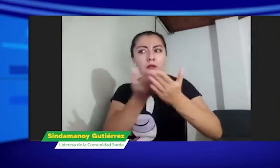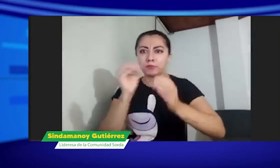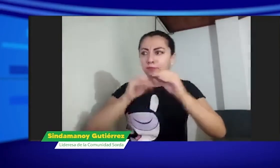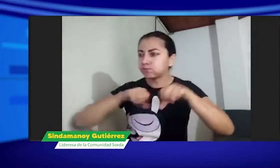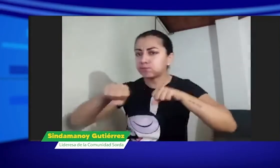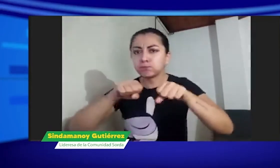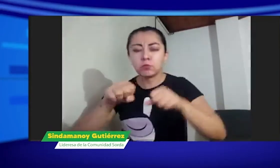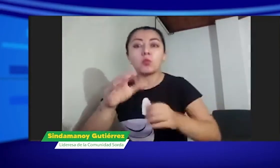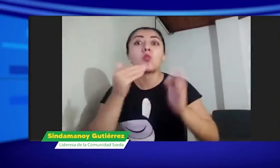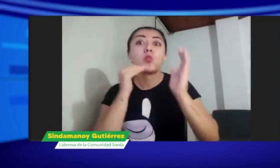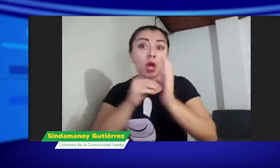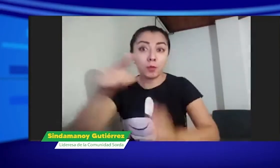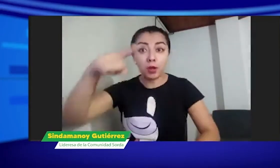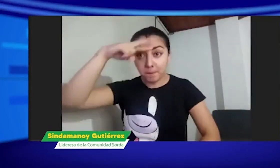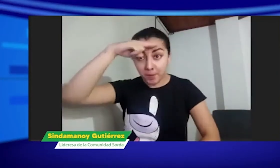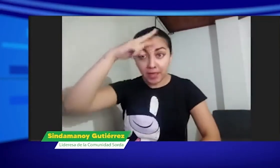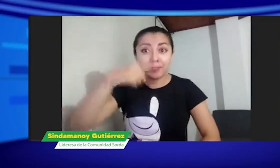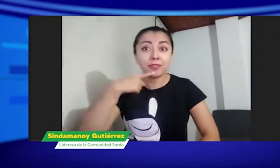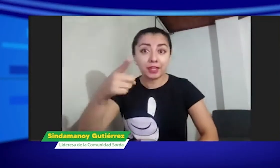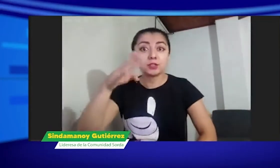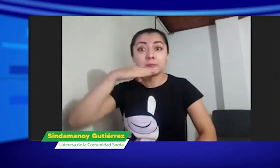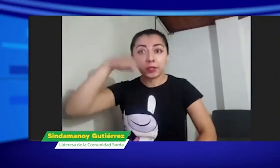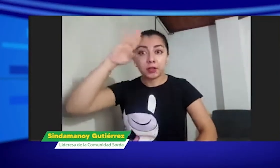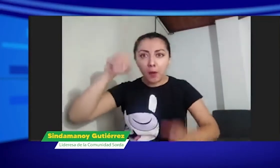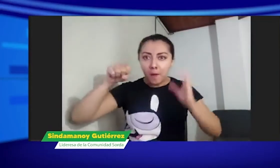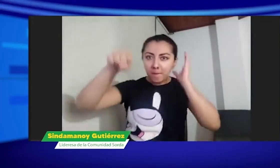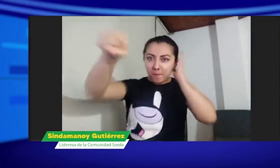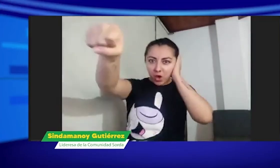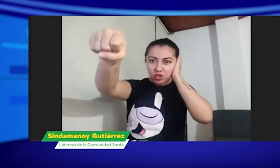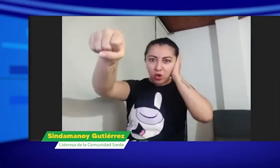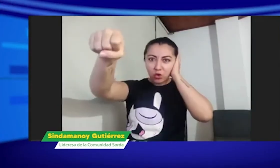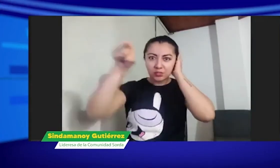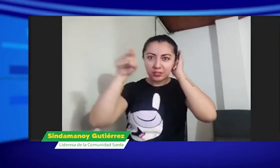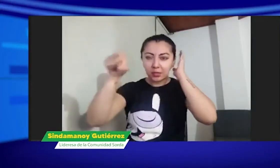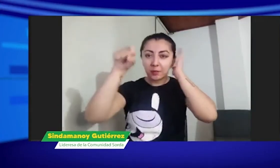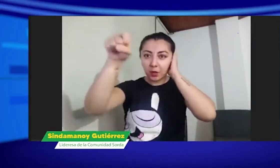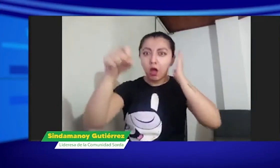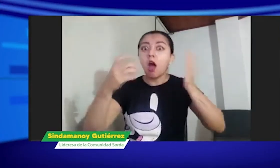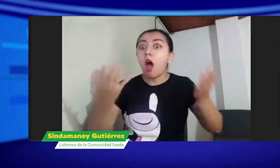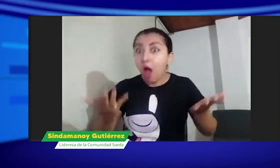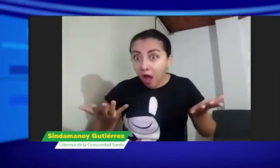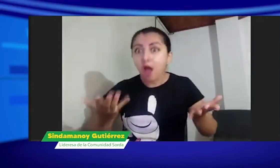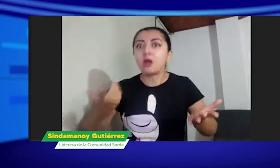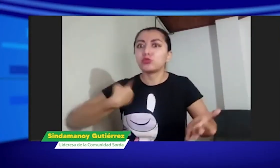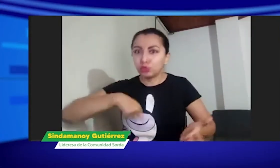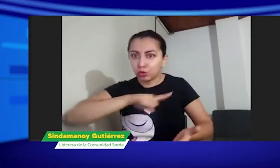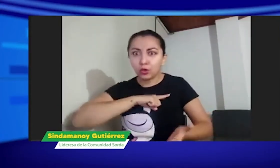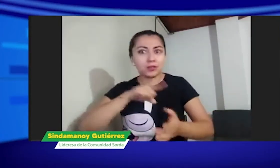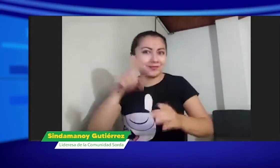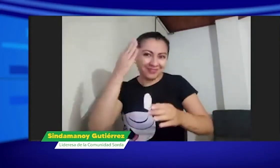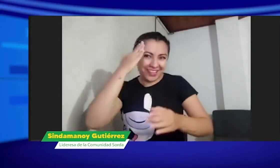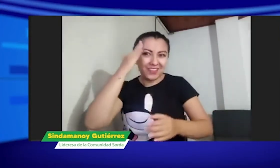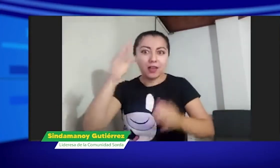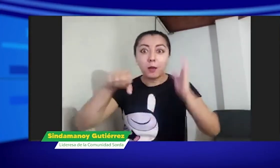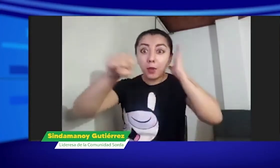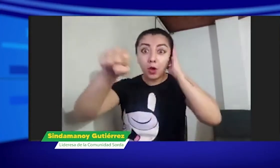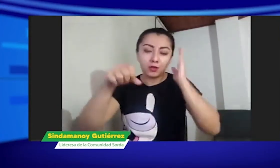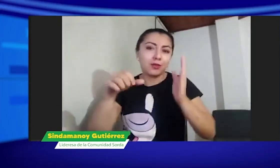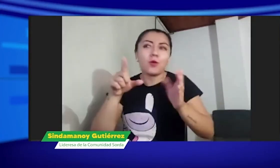para nosotros poder hacer esa propuesta al Ministerio de Cultura por ejemplo Miladis habla del poder sordo en Medellín